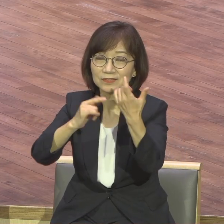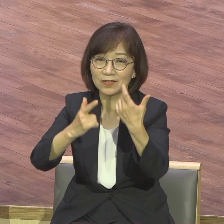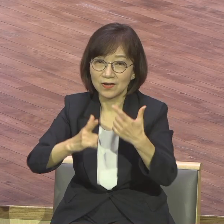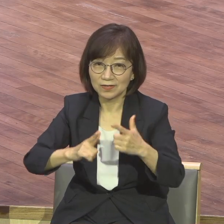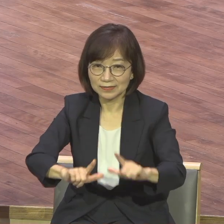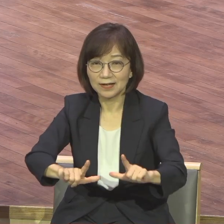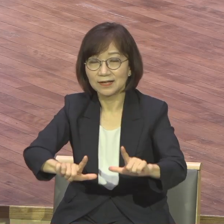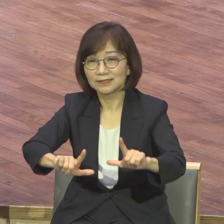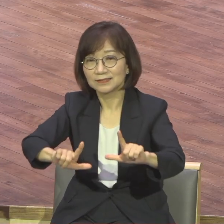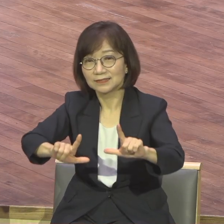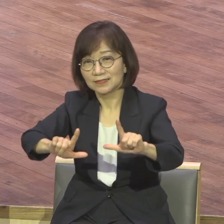정신되리라